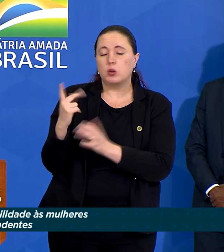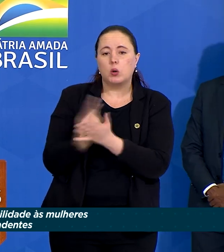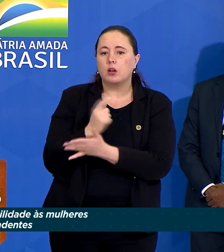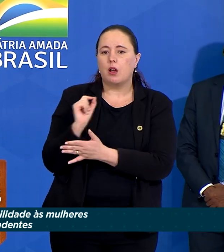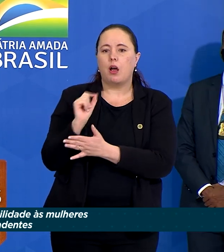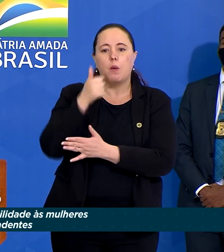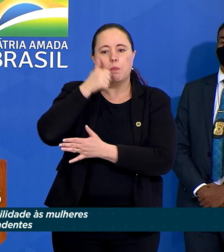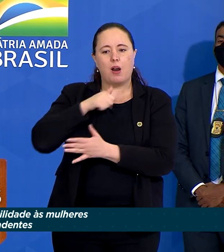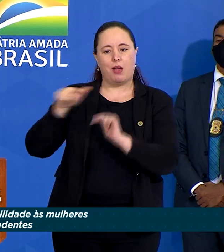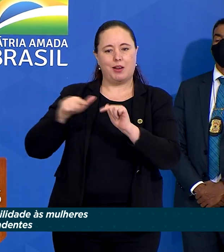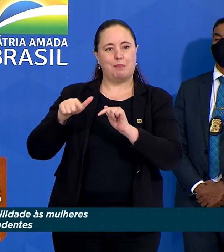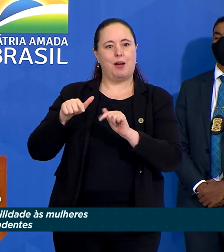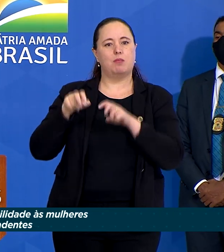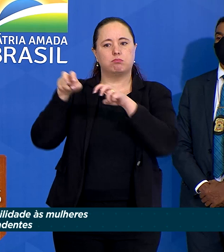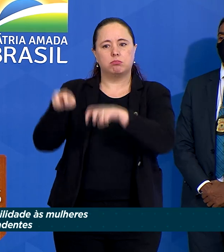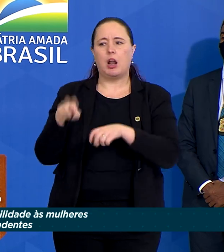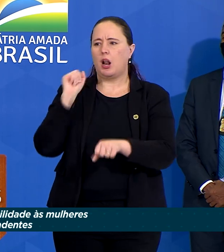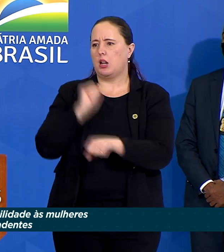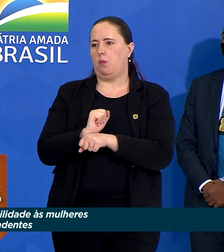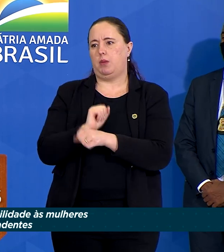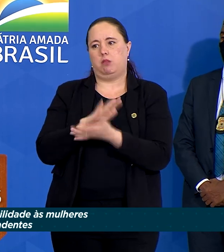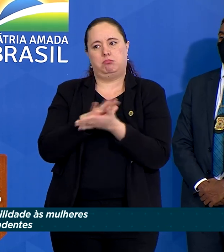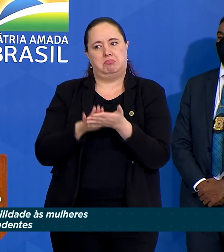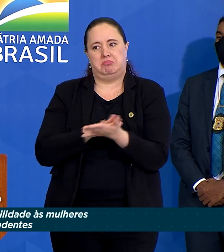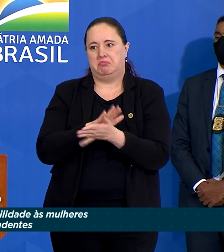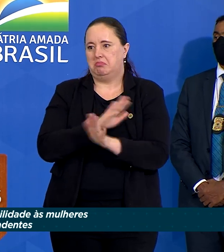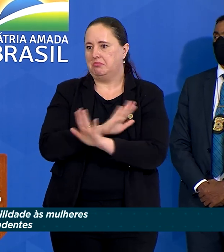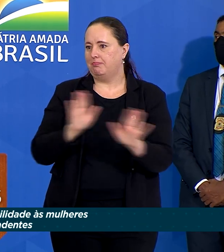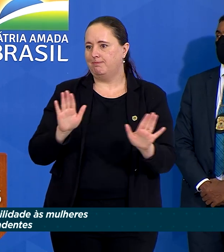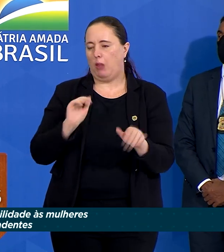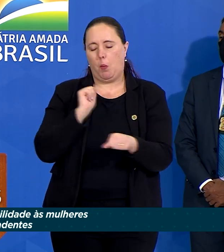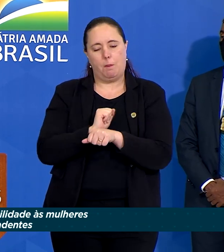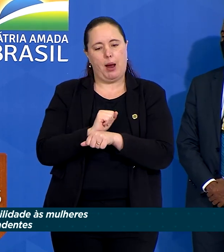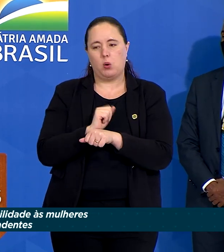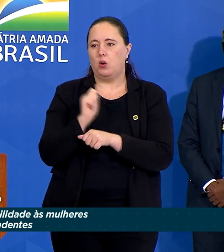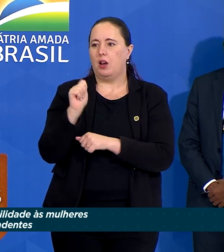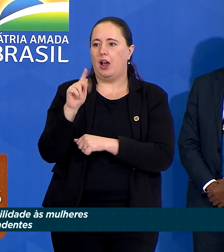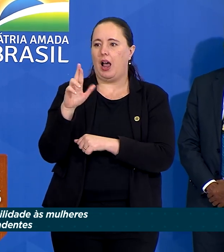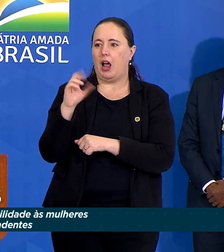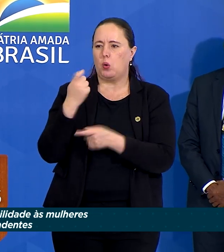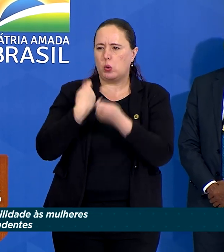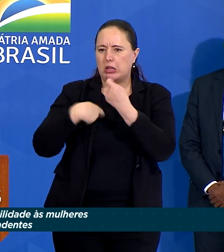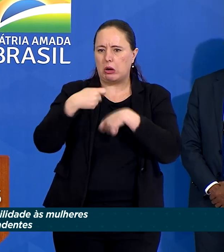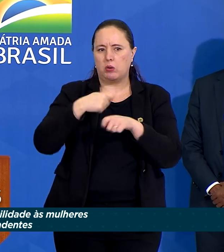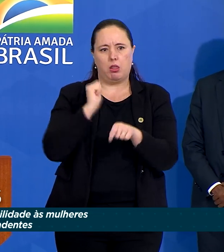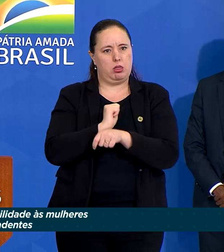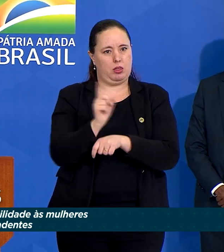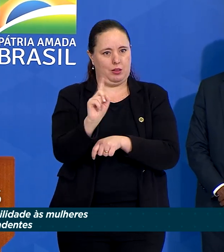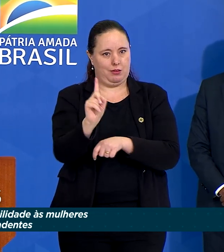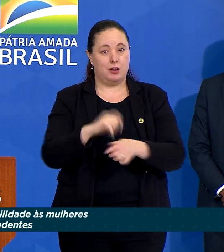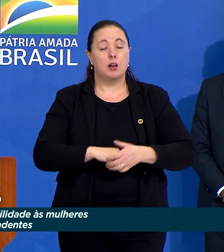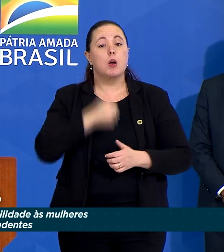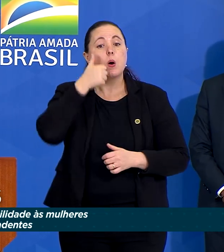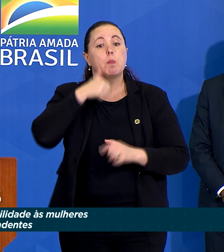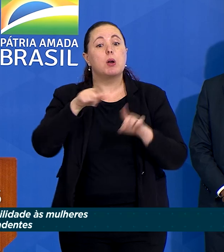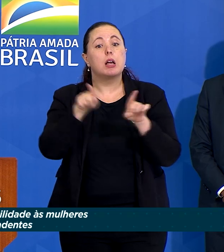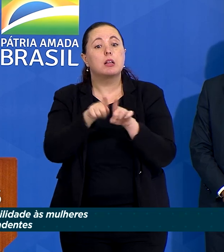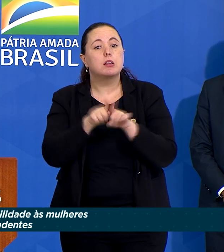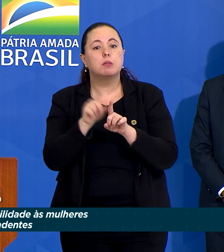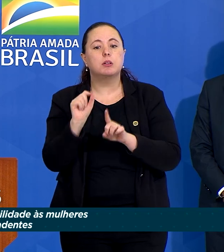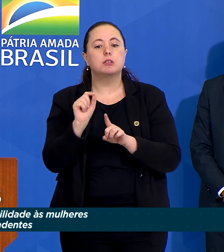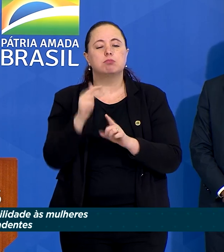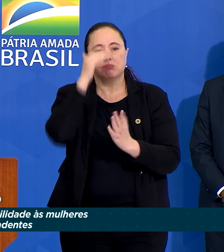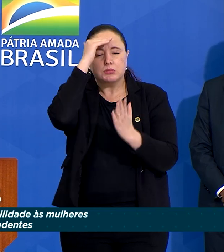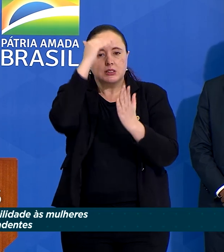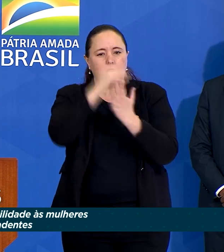as trabalhadoras rurais não pararam como o agronegócio não parou. São elas também que atendem a